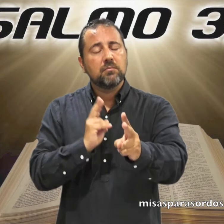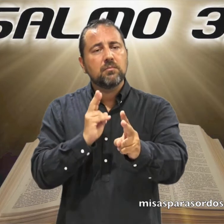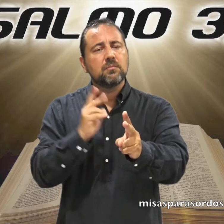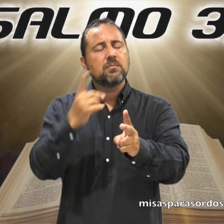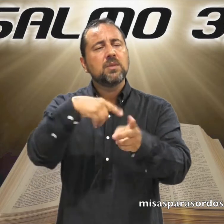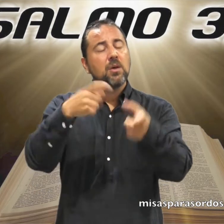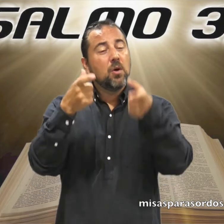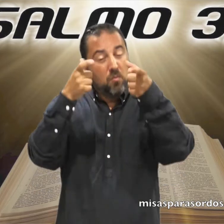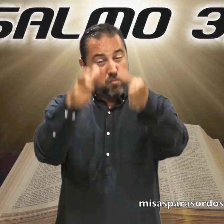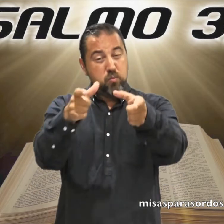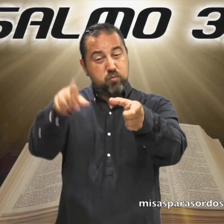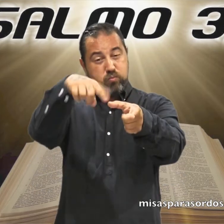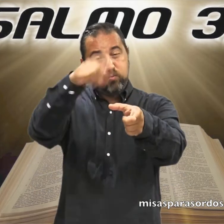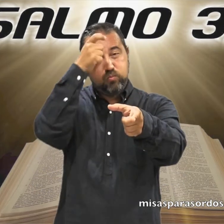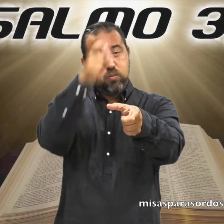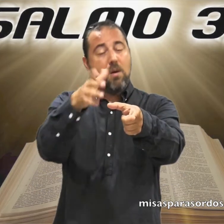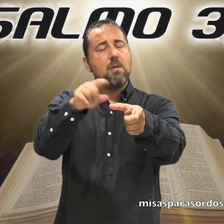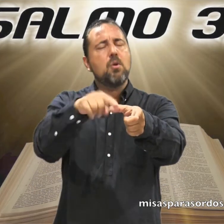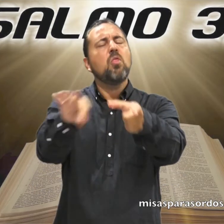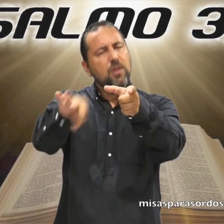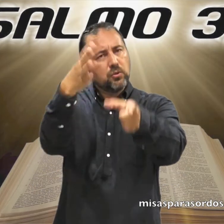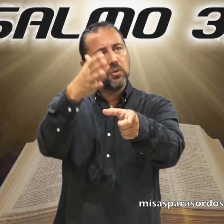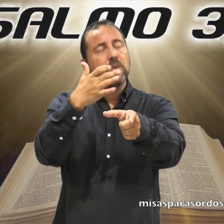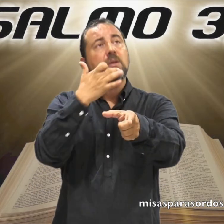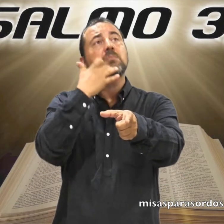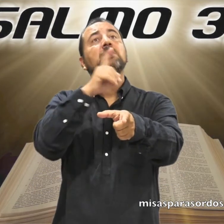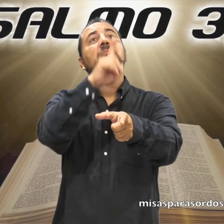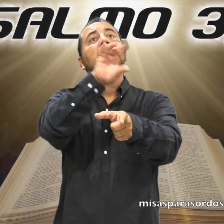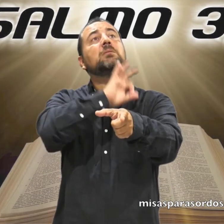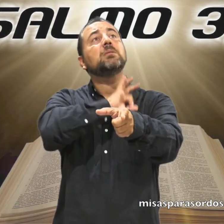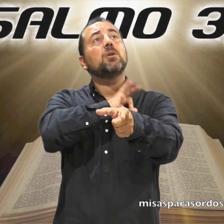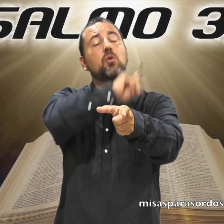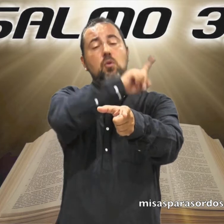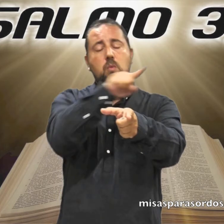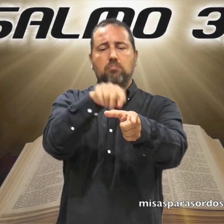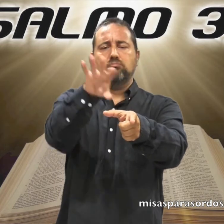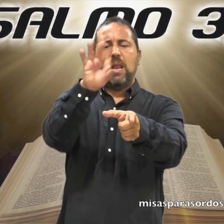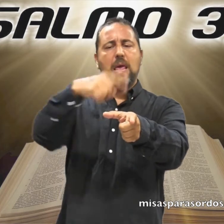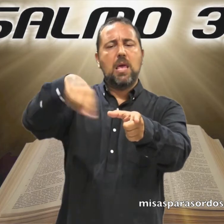Respondemos Dichoso el pueblo Que el Señor se escogió como heredad